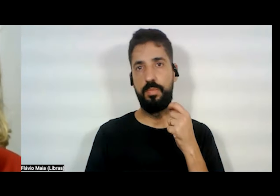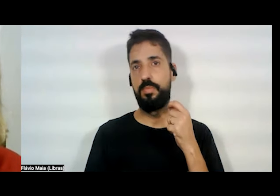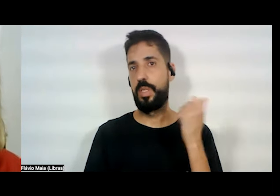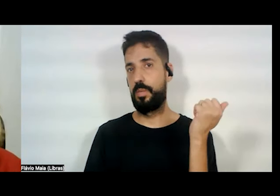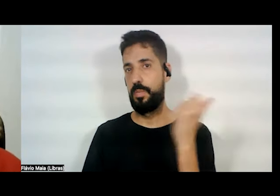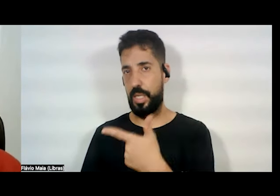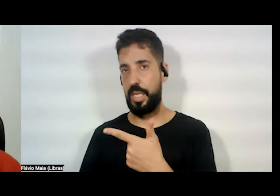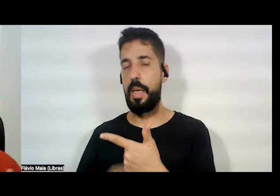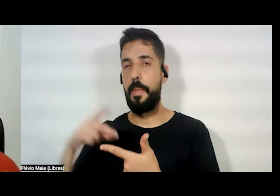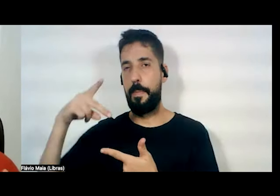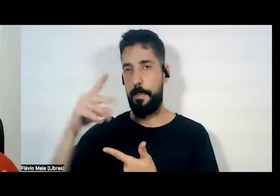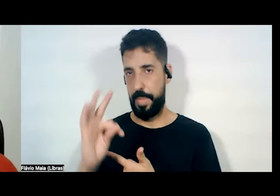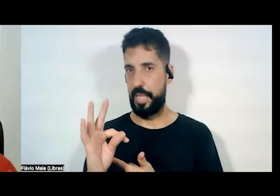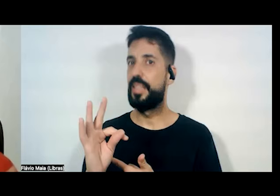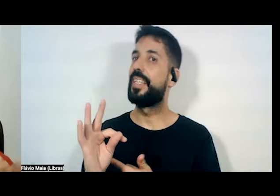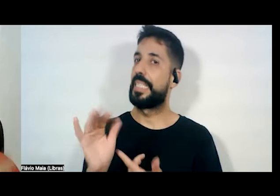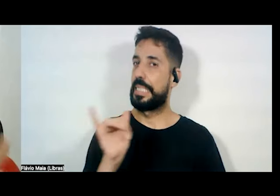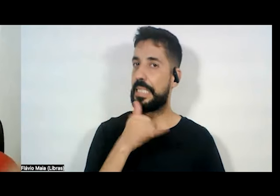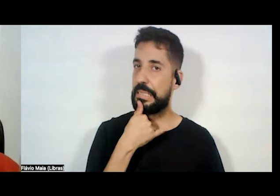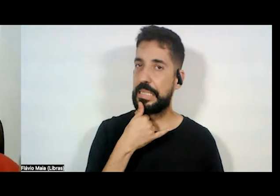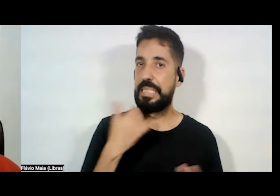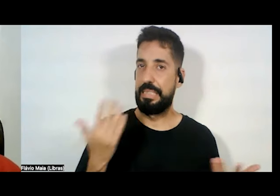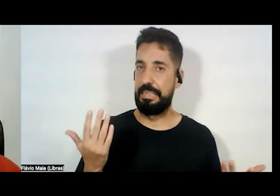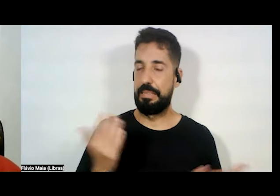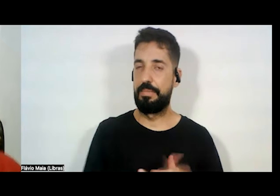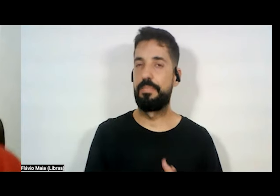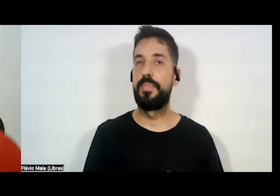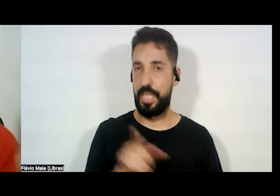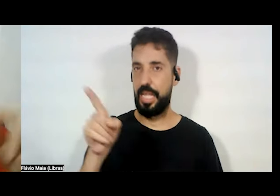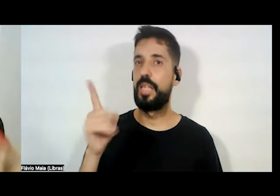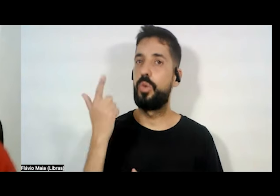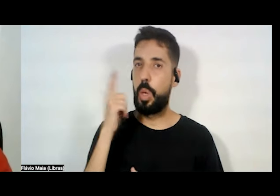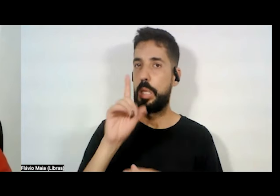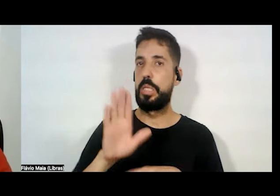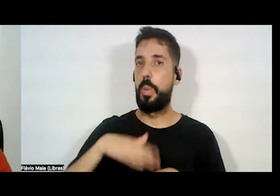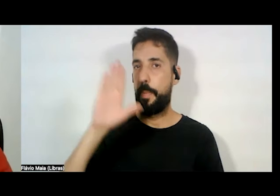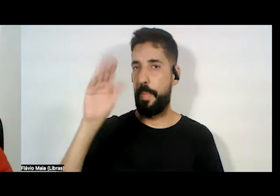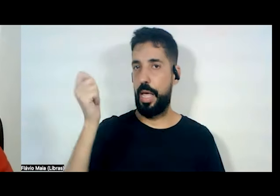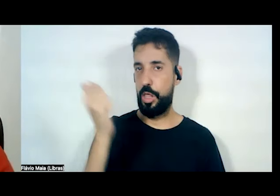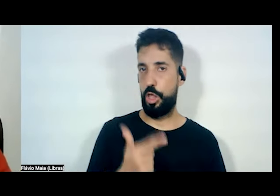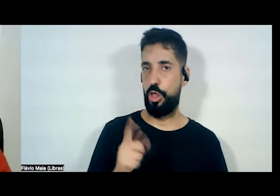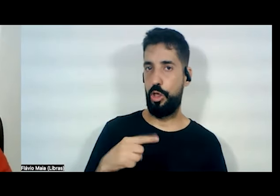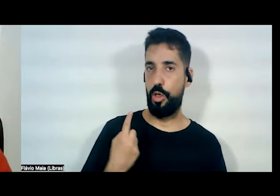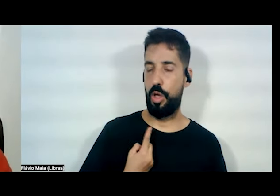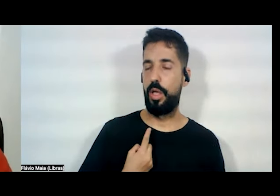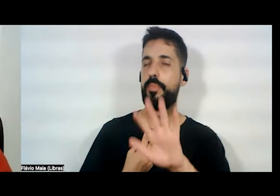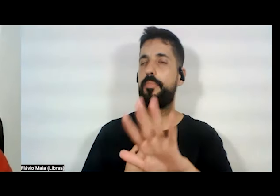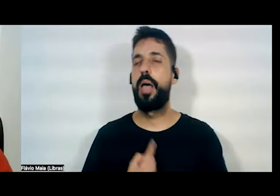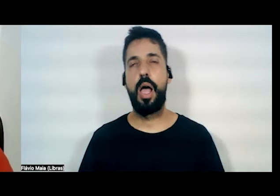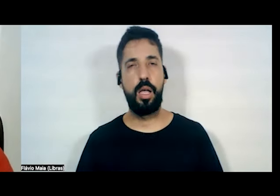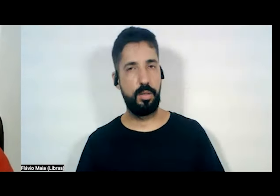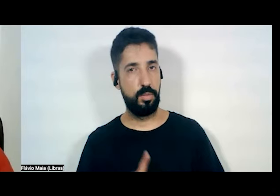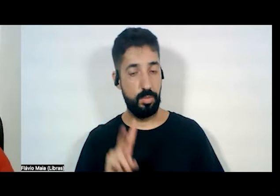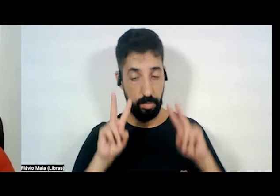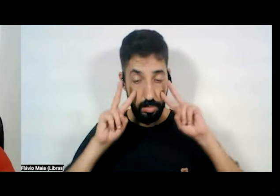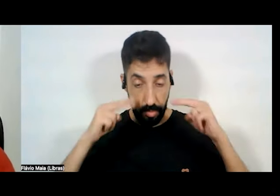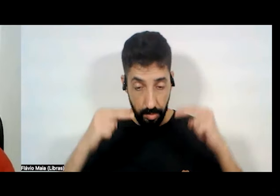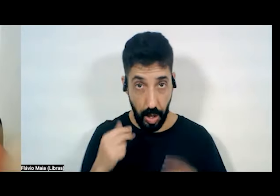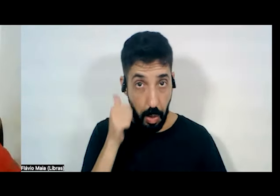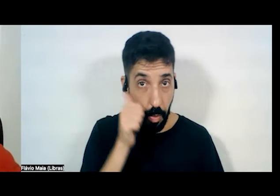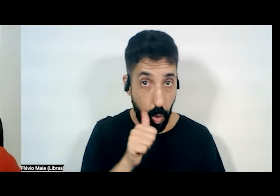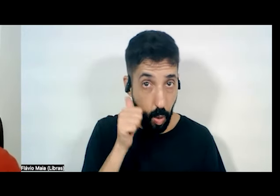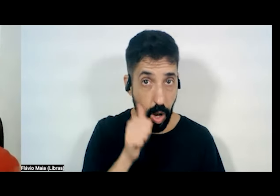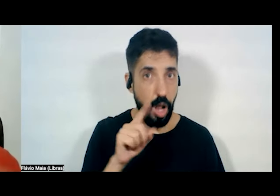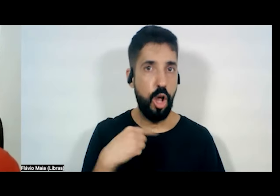É triste reconhecer isso. Eles elegeram mais que nós. Mas, quando a gente olha nós mulheres, nós somos